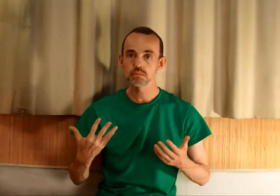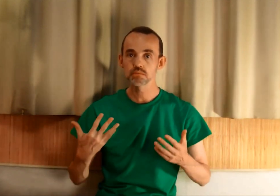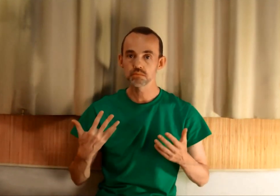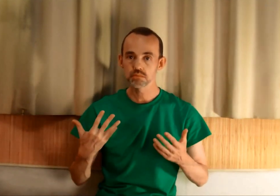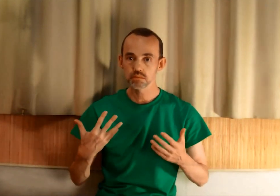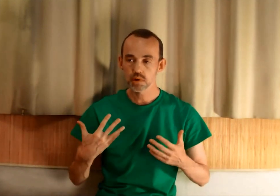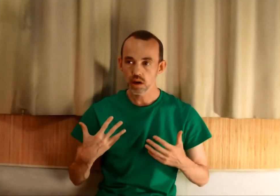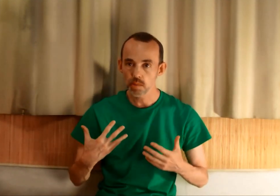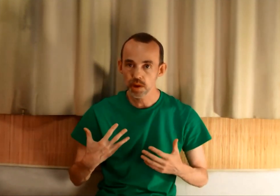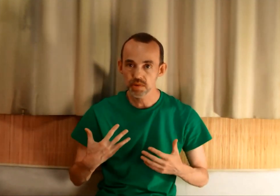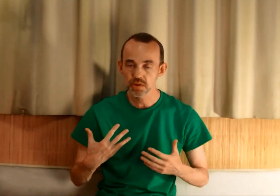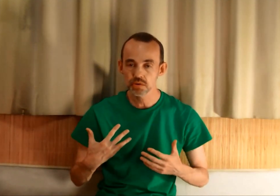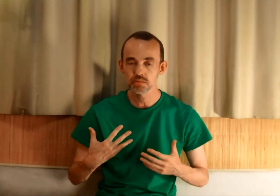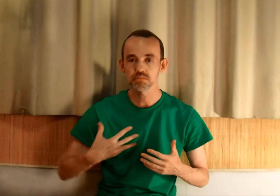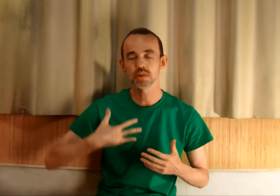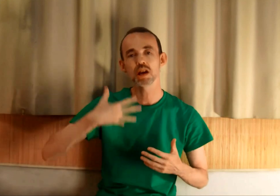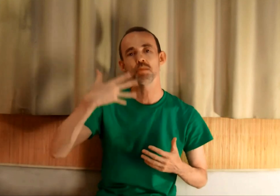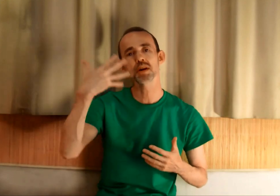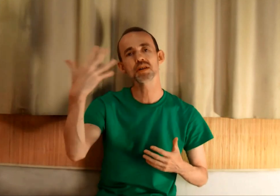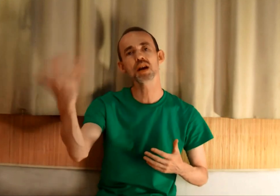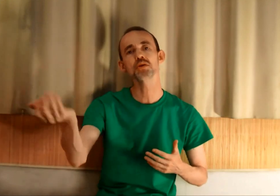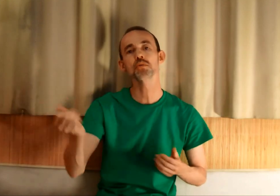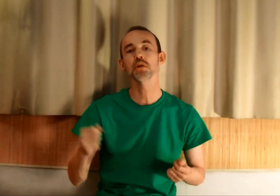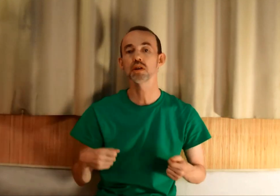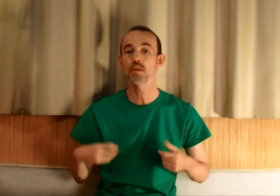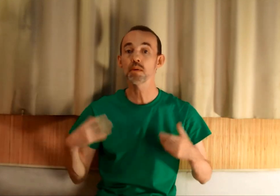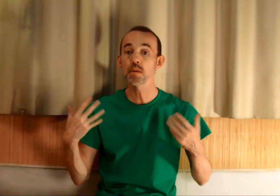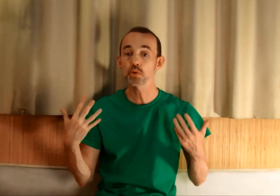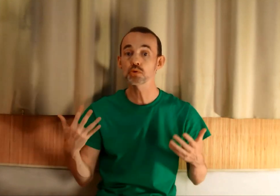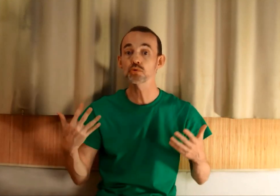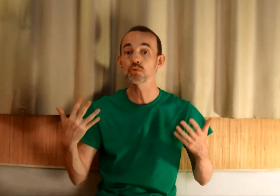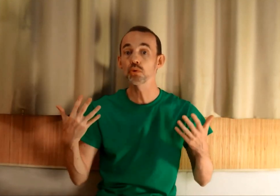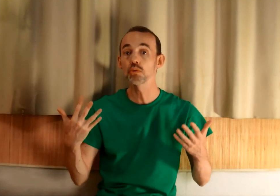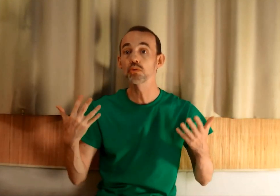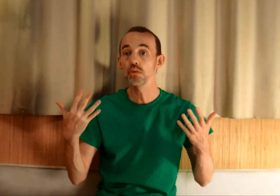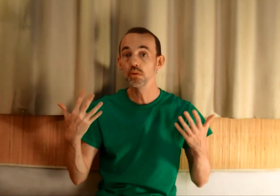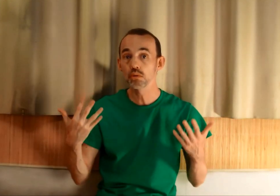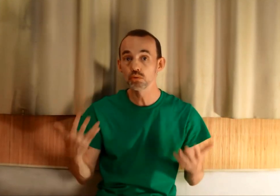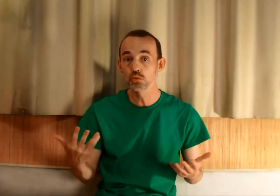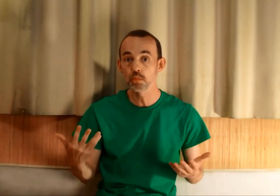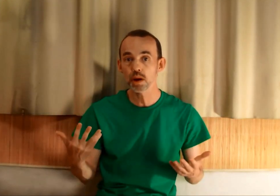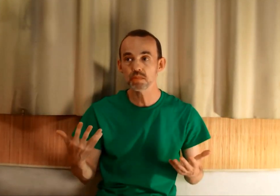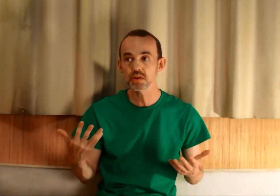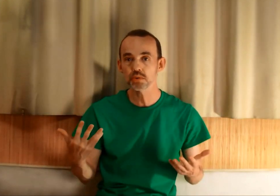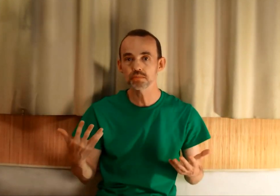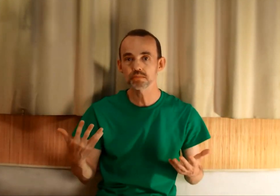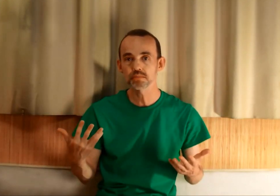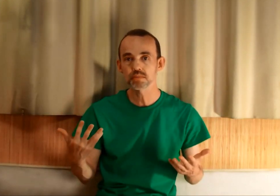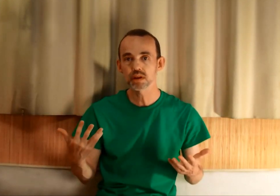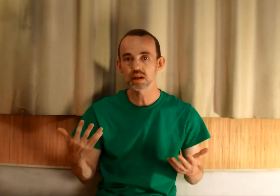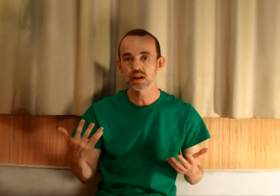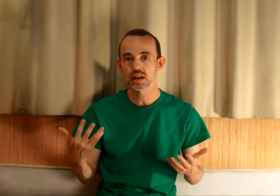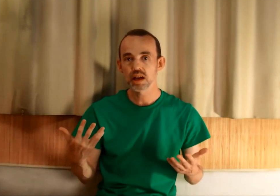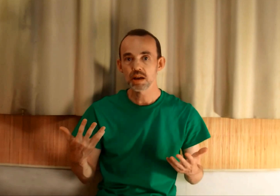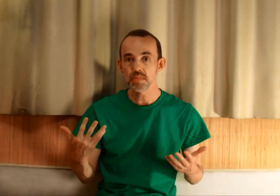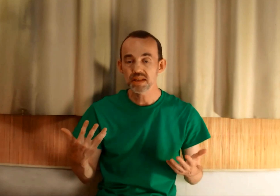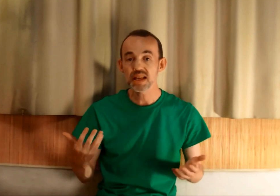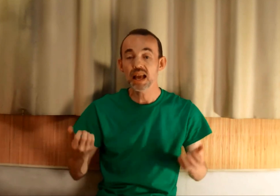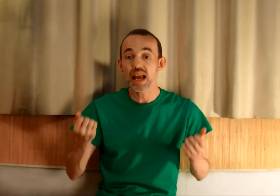la permission et passez à'action. Il y avait même un processus de double permission. Mais c'est